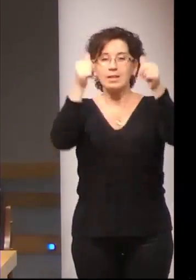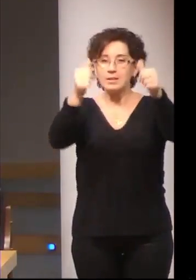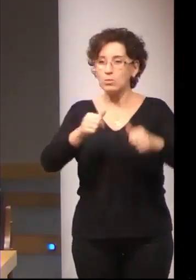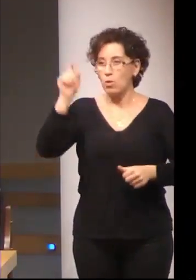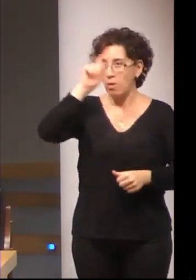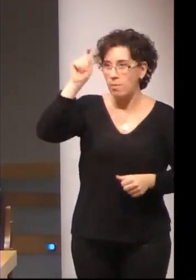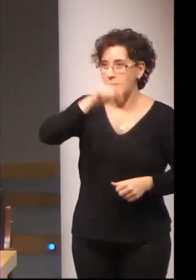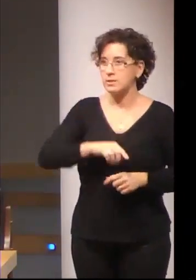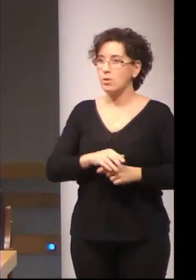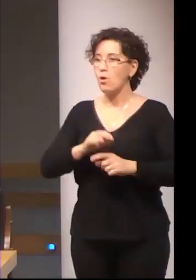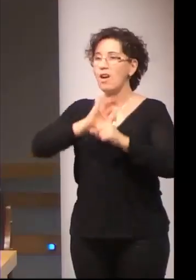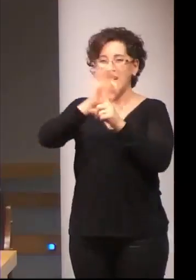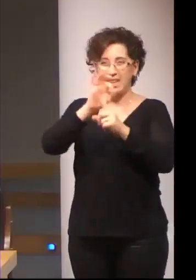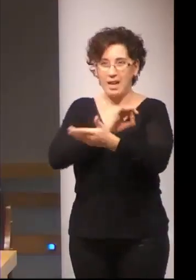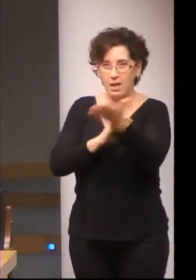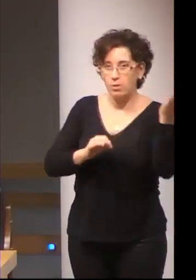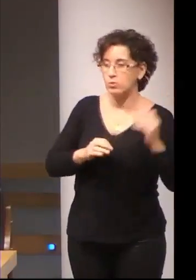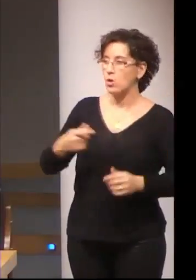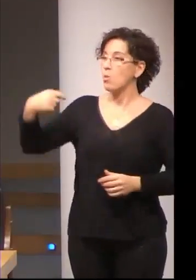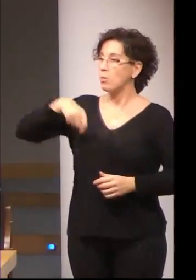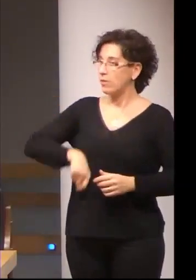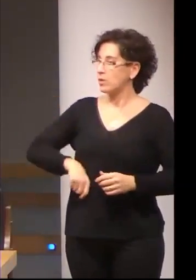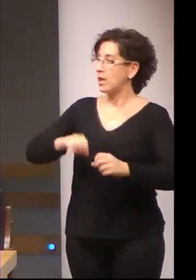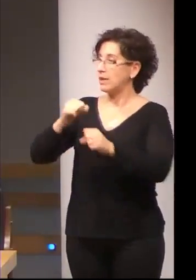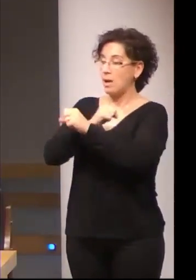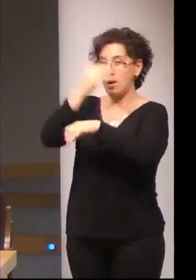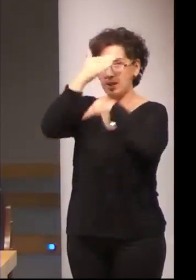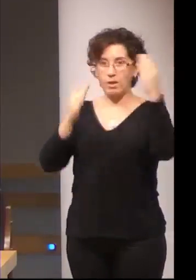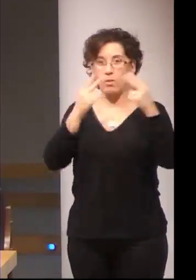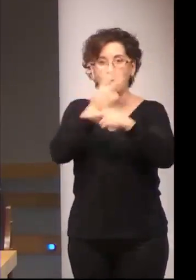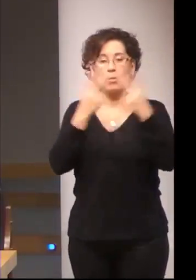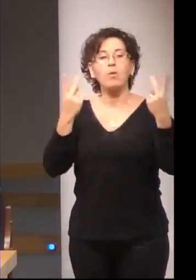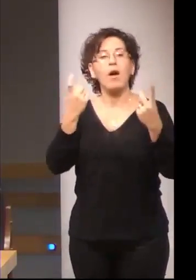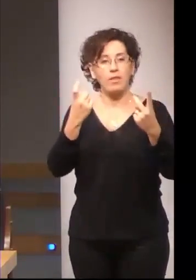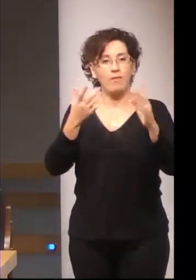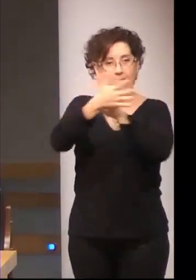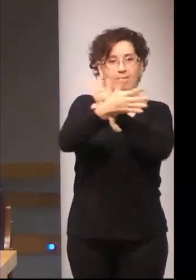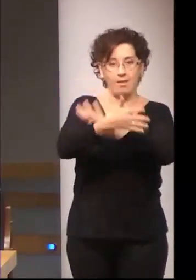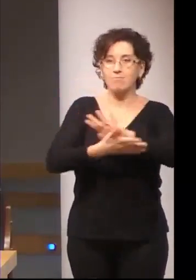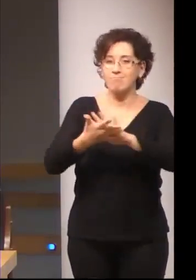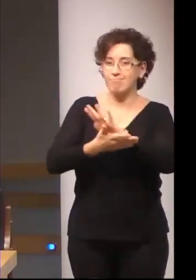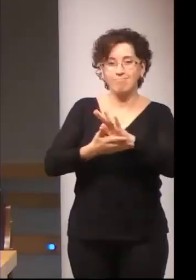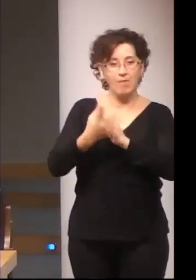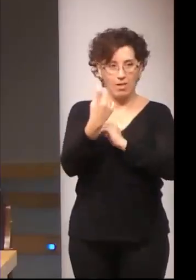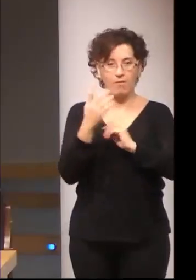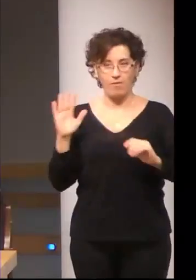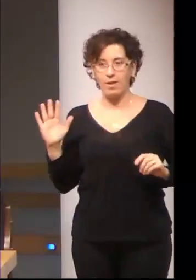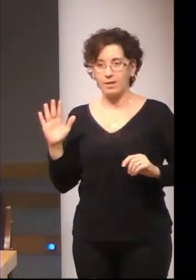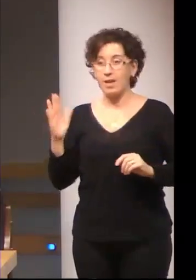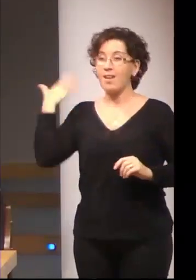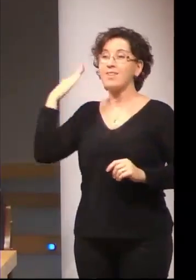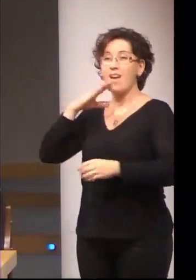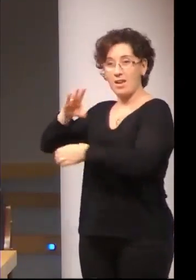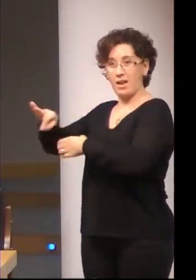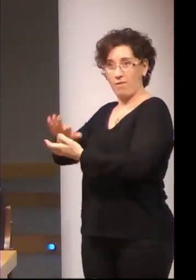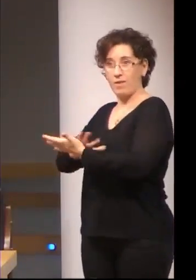y al resto de profesionales con atención al público antes lo hablábamos en el café hemos conseguido que la escuela